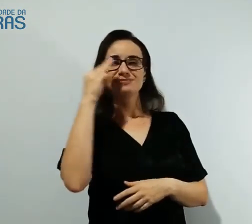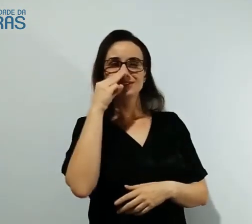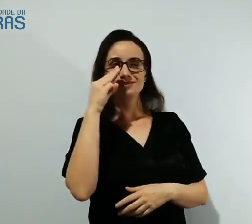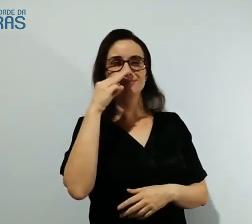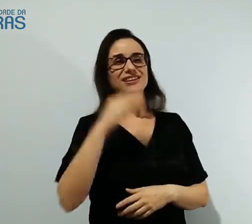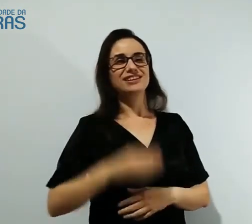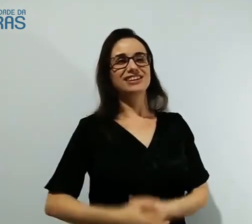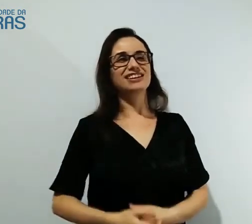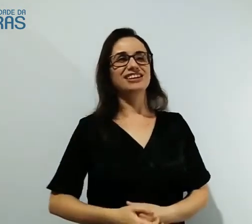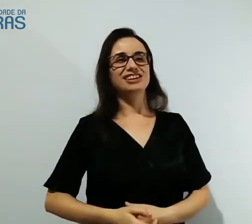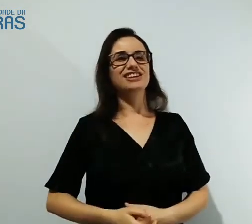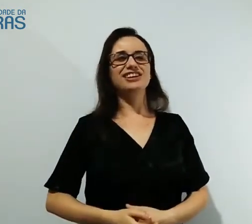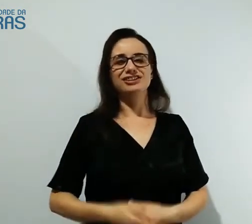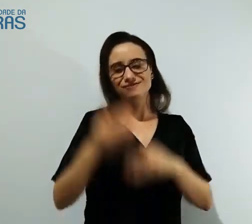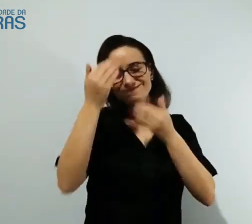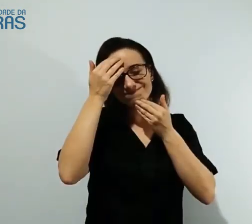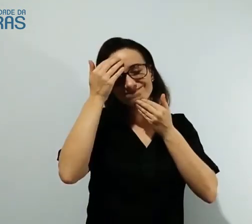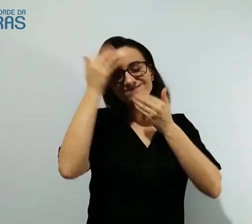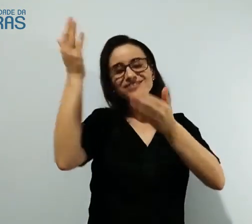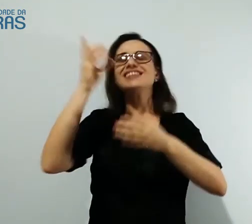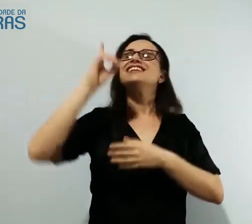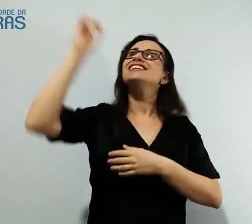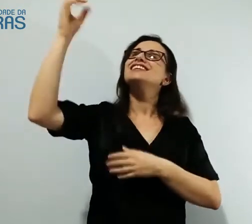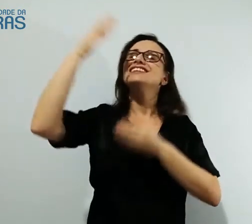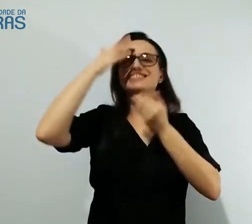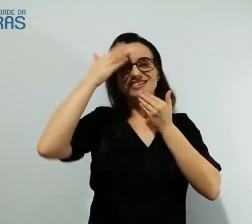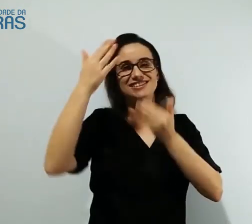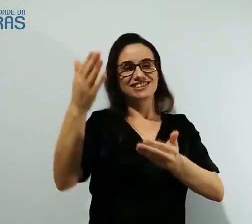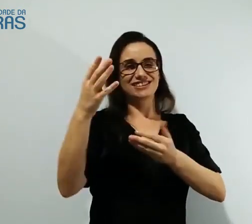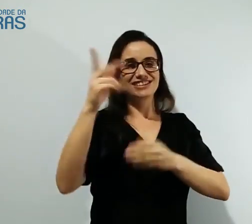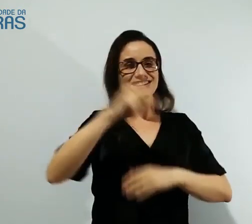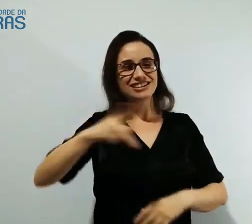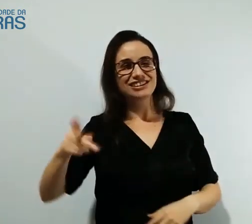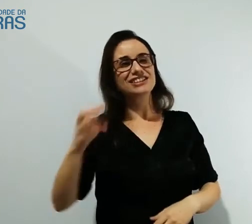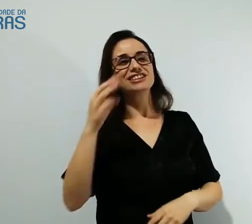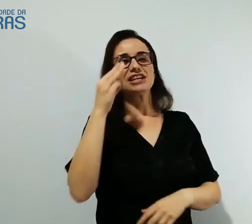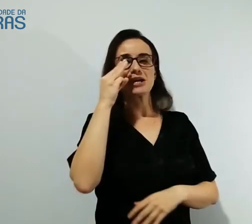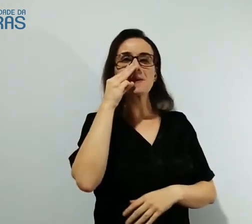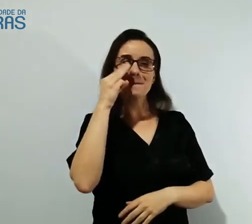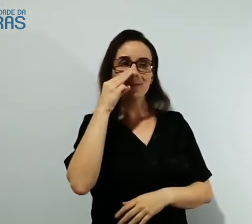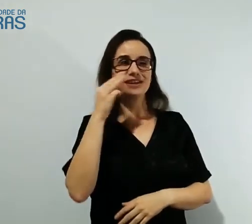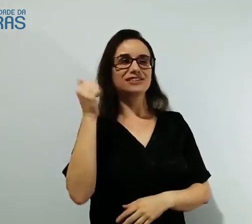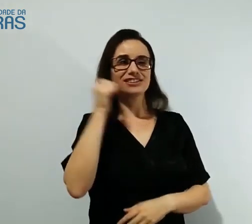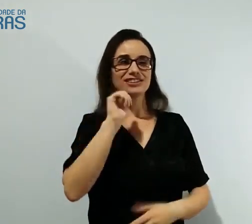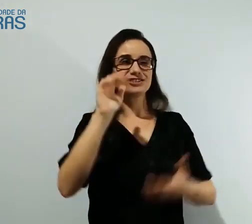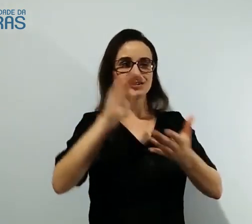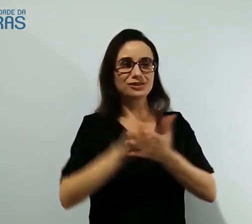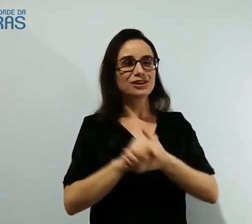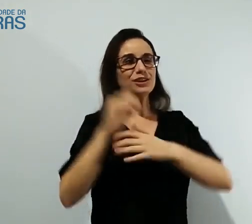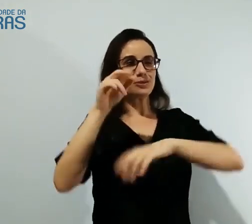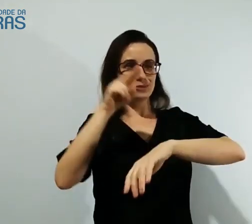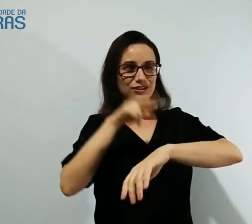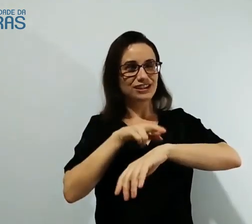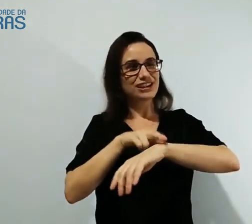Barreto. Então, muito obrigado. Que Deus abençoe vocês. E também a sua esposa Raquel, que é surda.